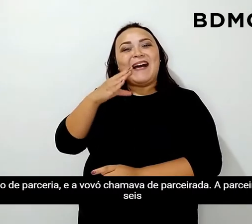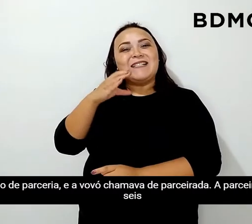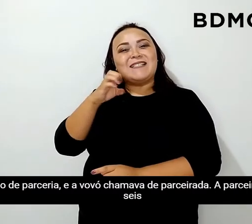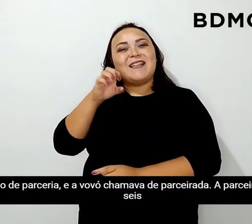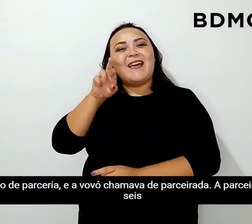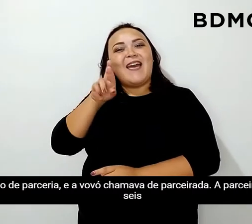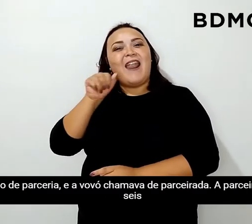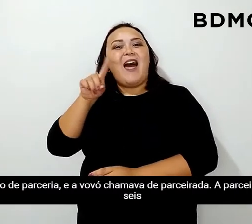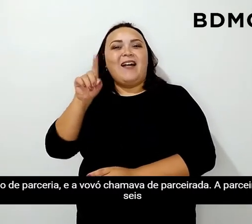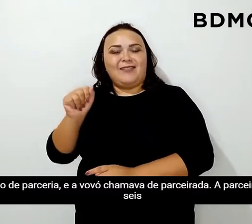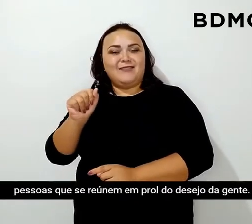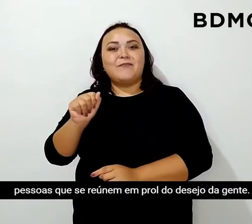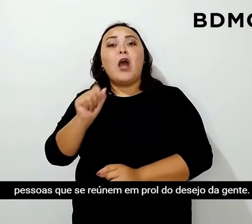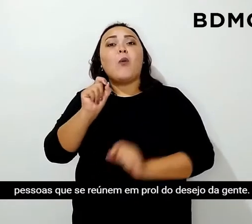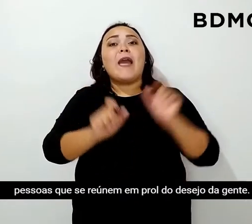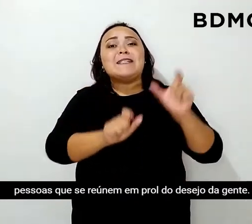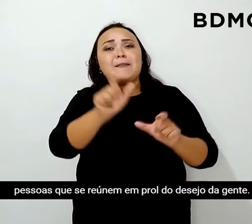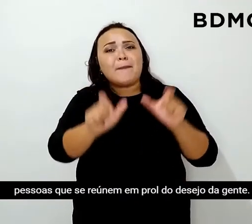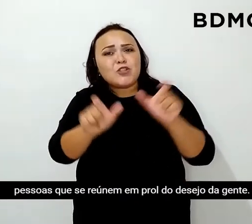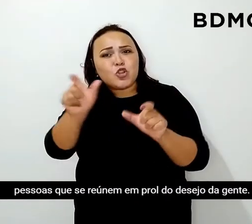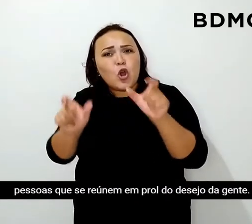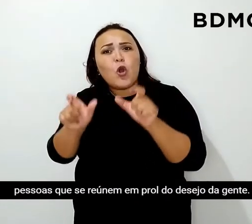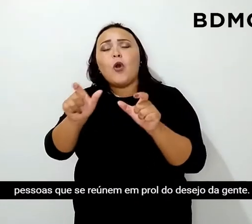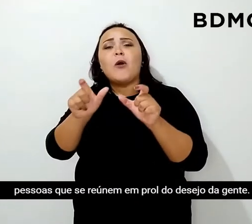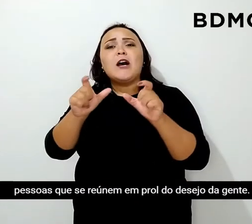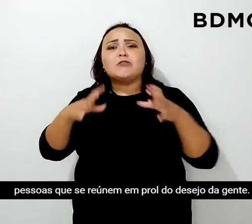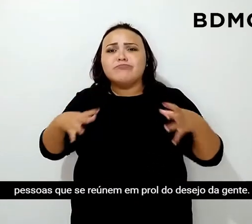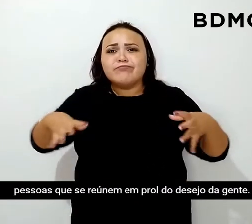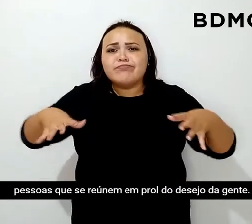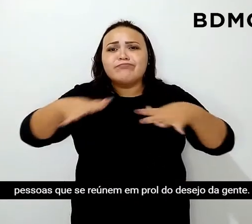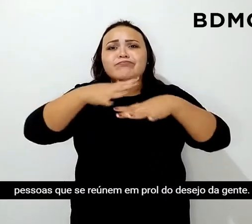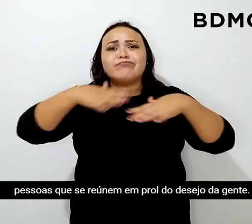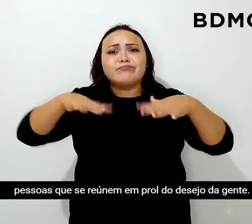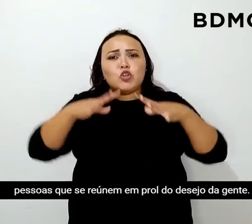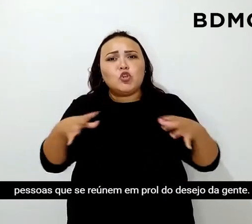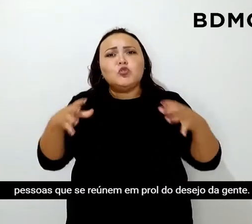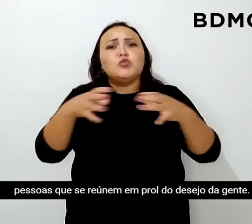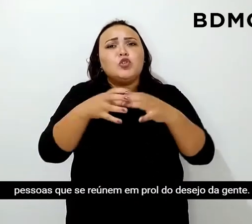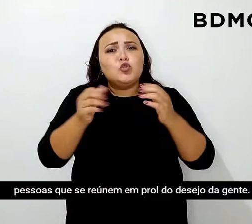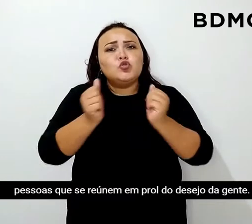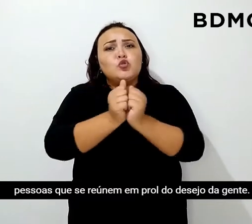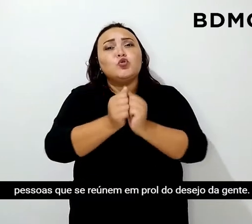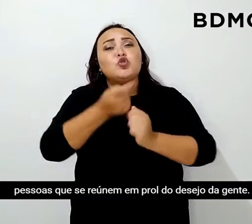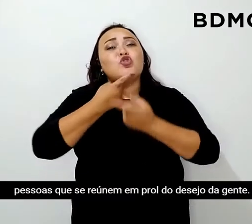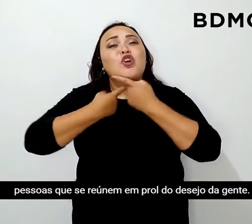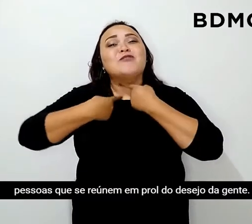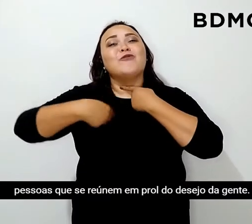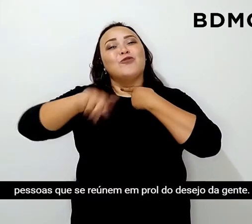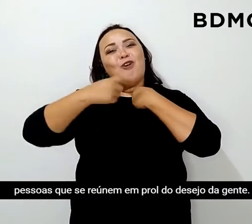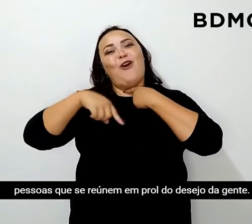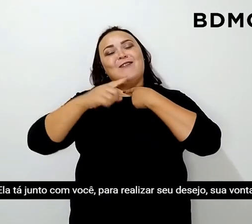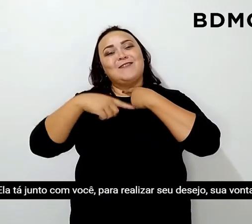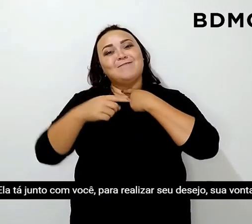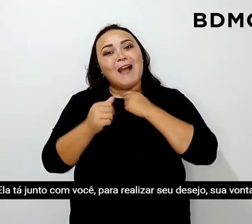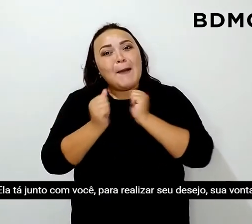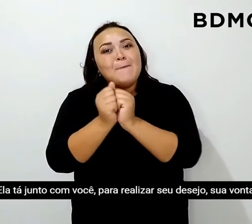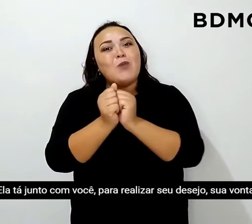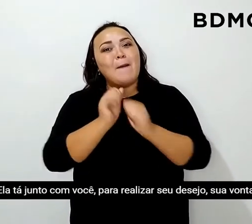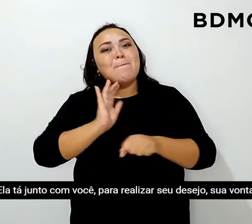A parcerada são essas pessoas que se reúnem em prol do desejo da gente.